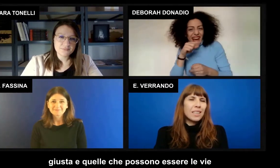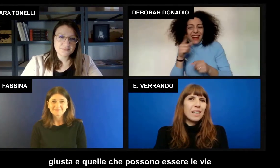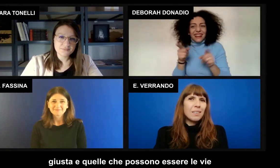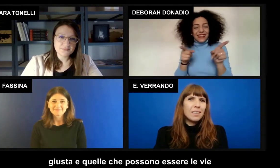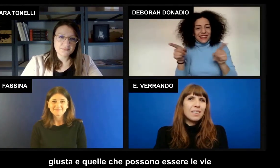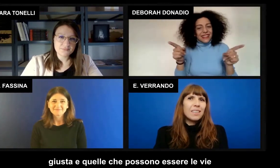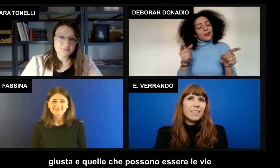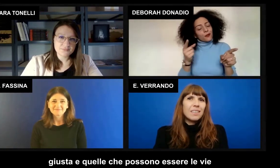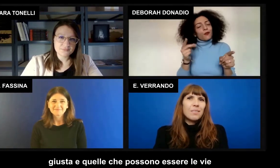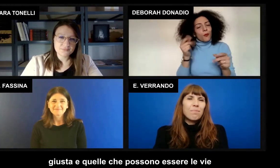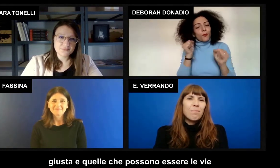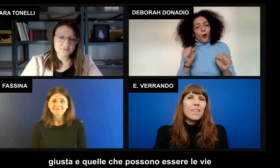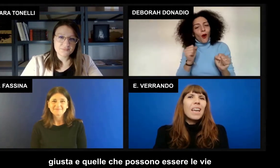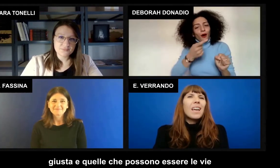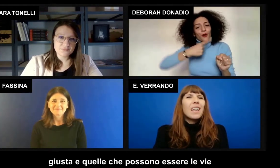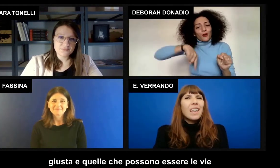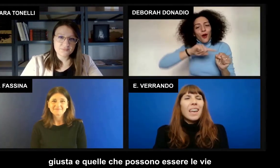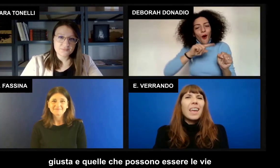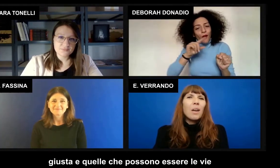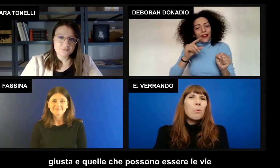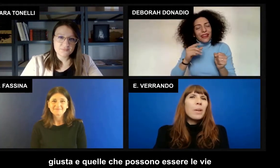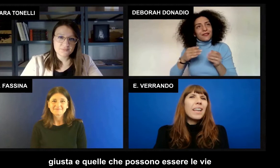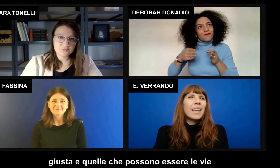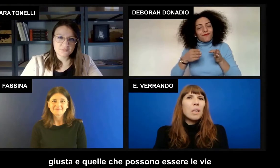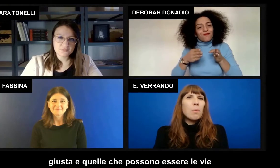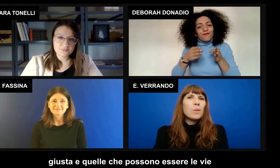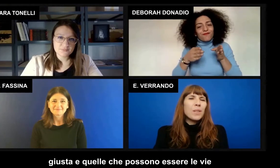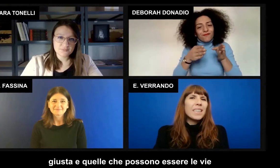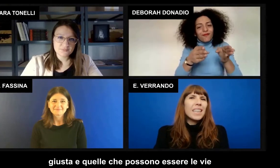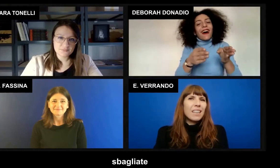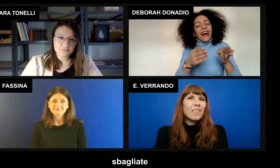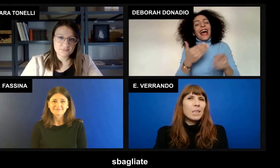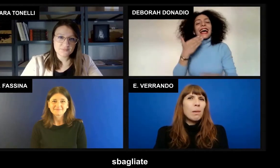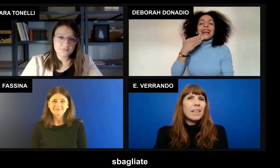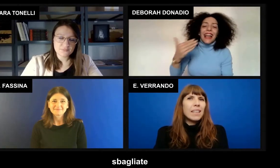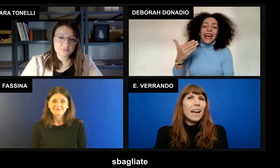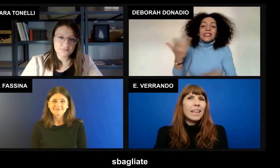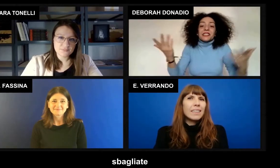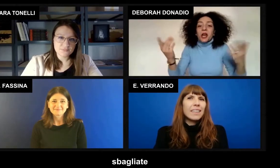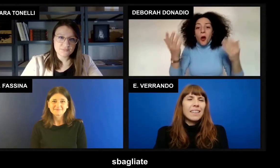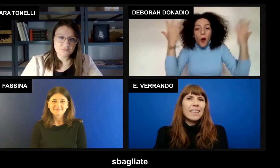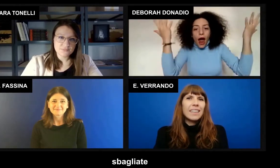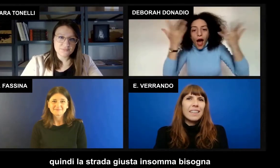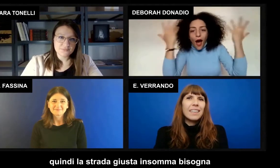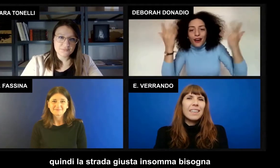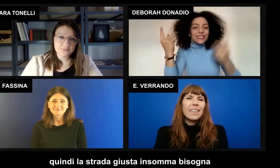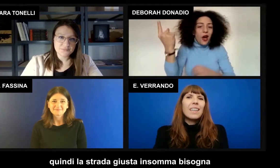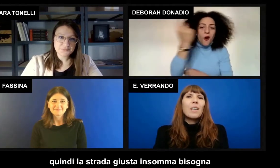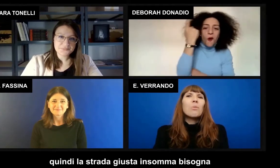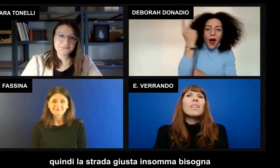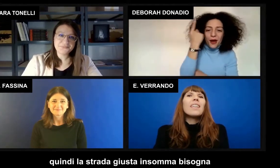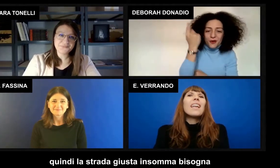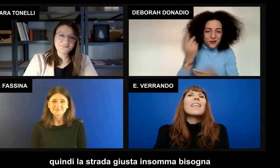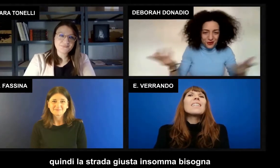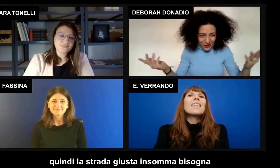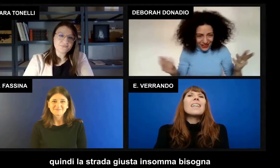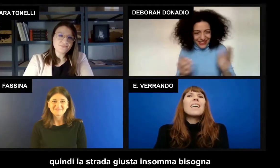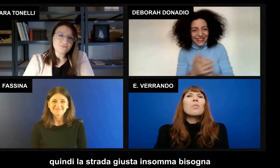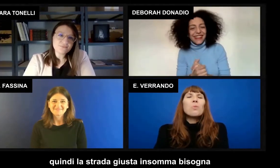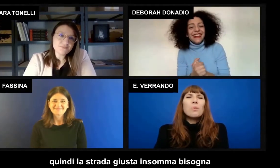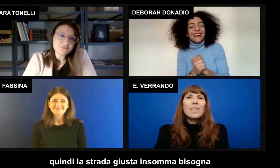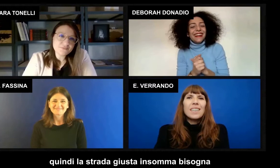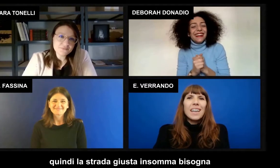giusta e quelle che possono essere le vie sbagliate. Quindi la